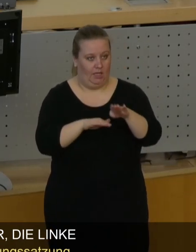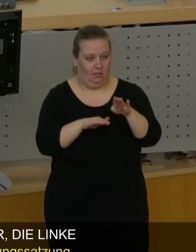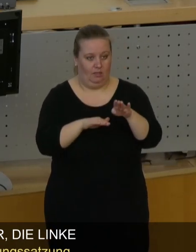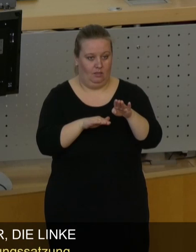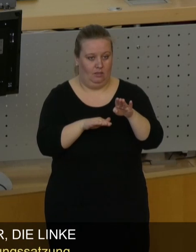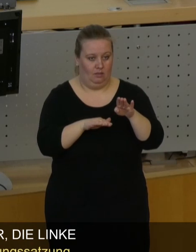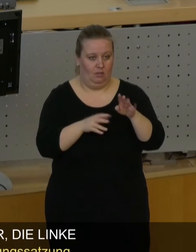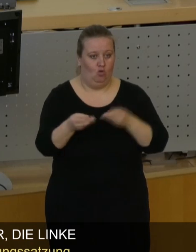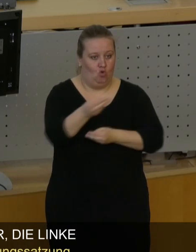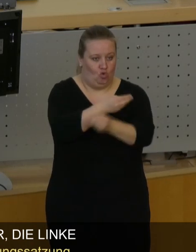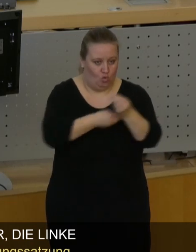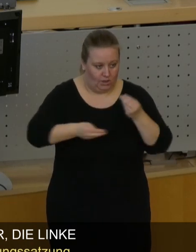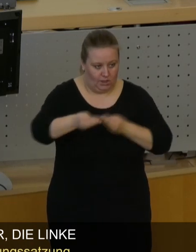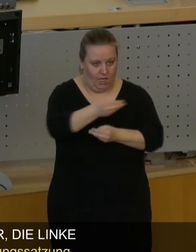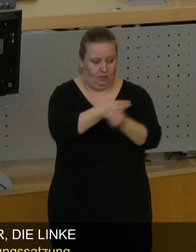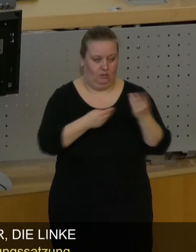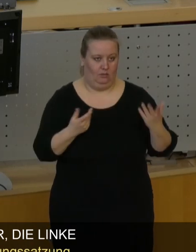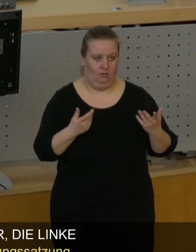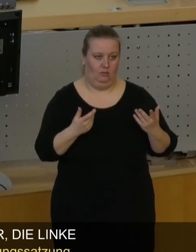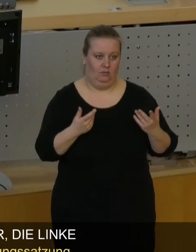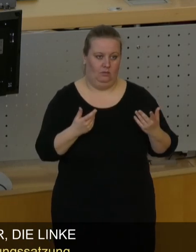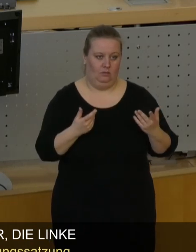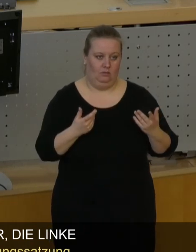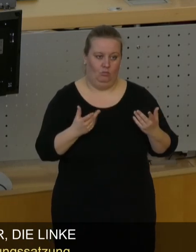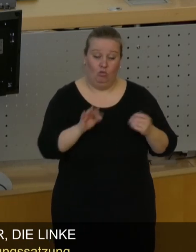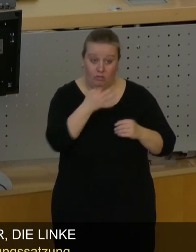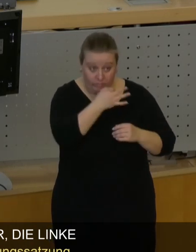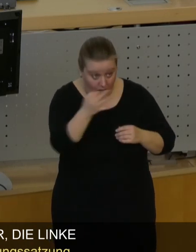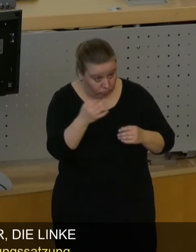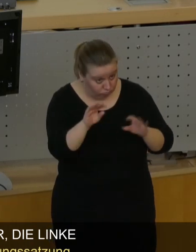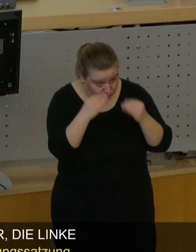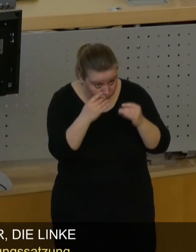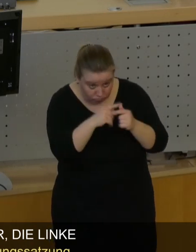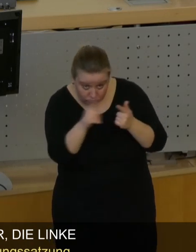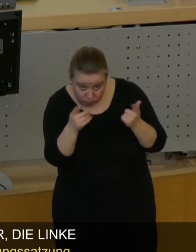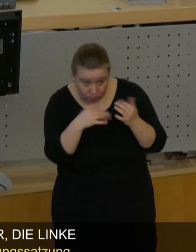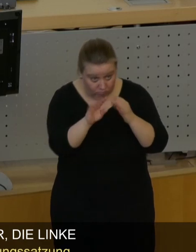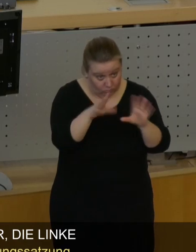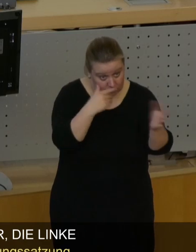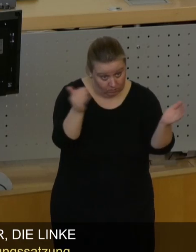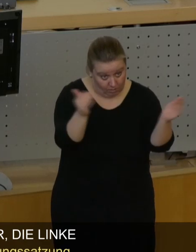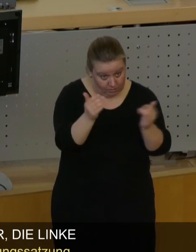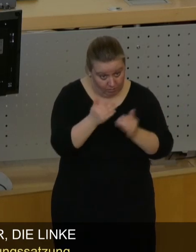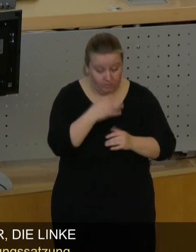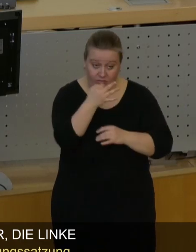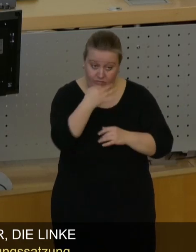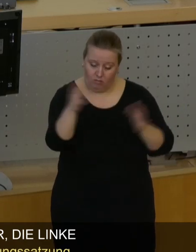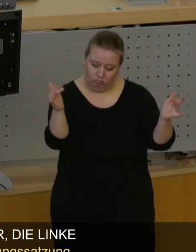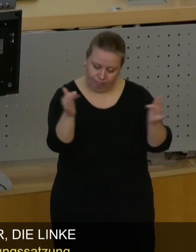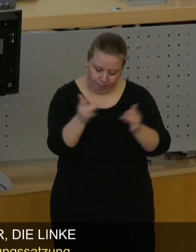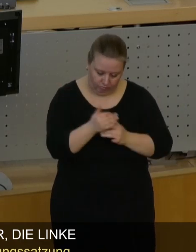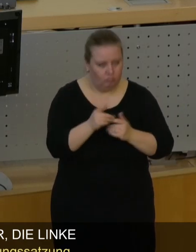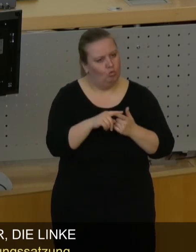Konsultieren. Dort wird einfach gefragt, gebt uns Input, der wird irgendwie gesammelt. Auch das tun wir mit der Einwohnerversammlung